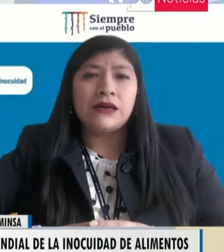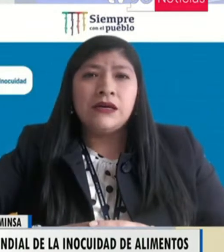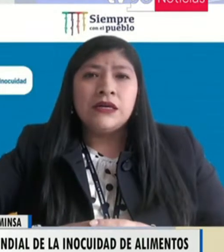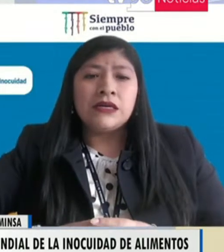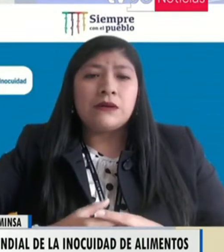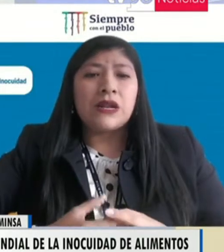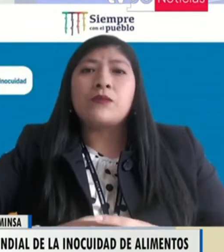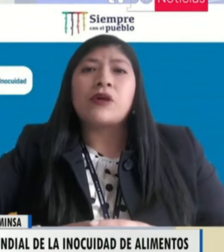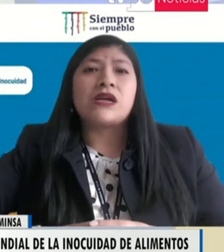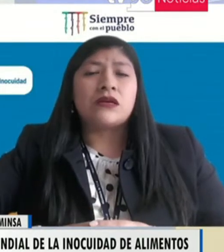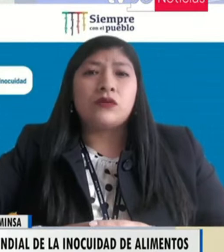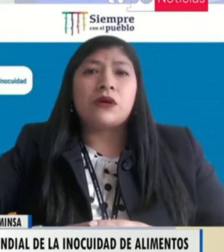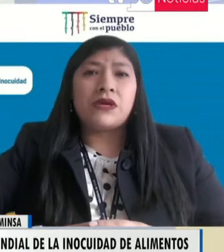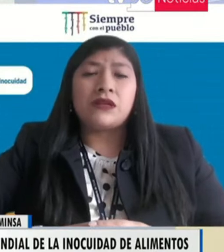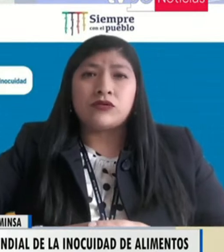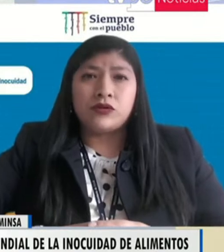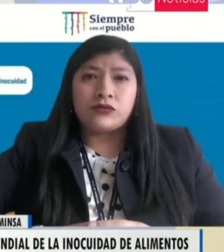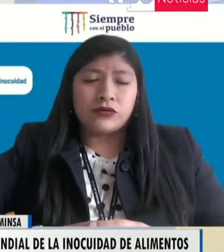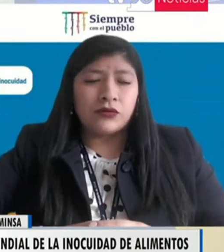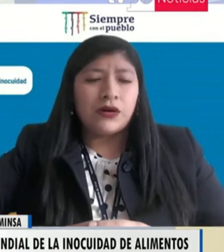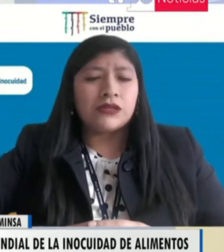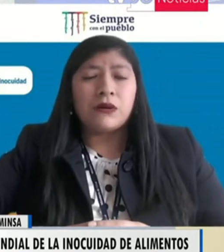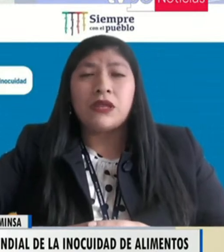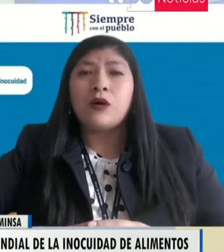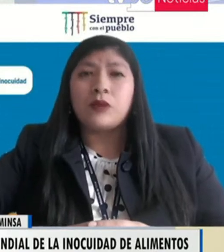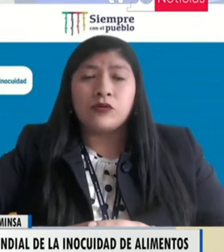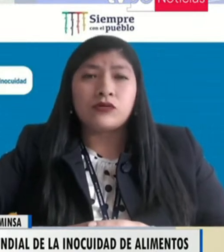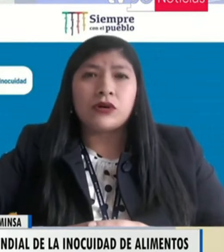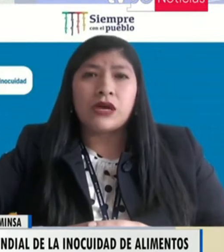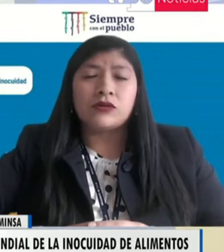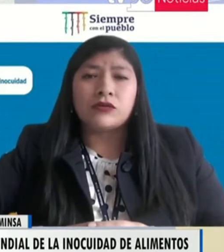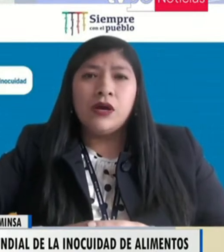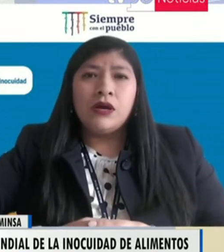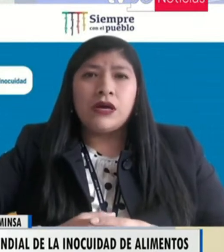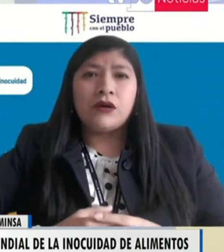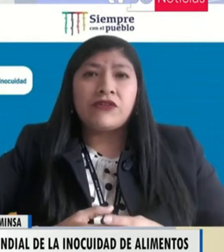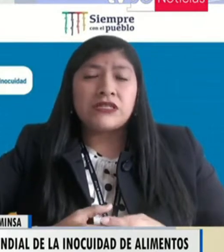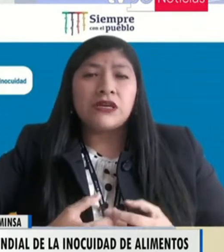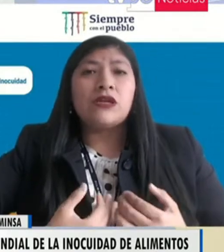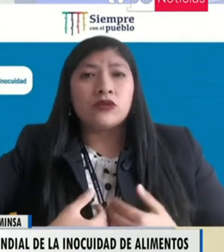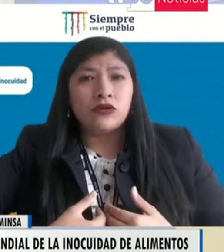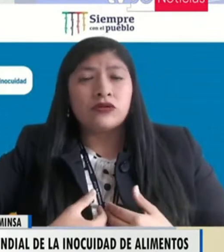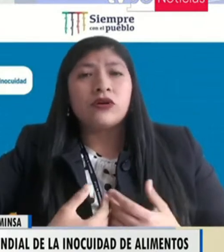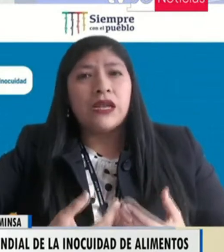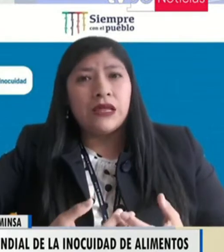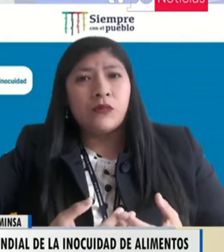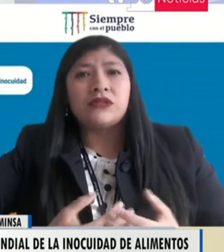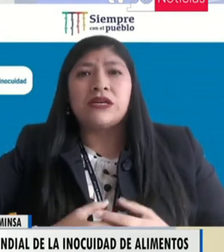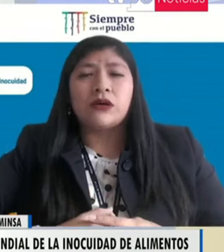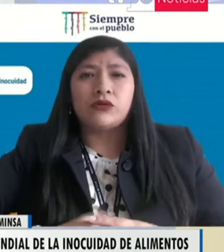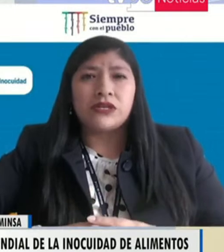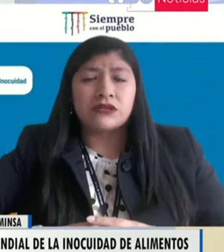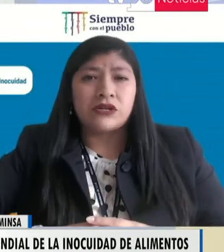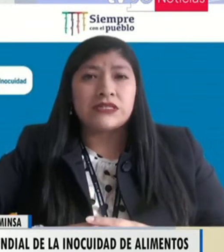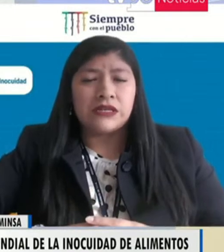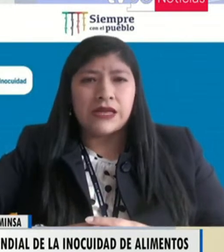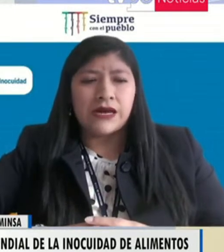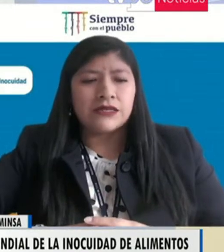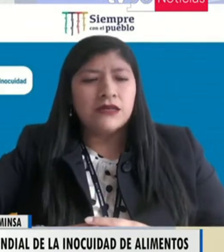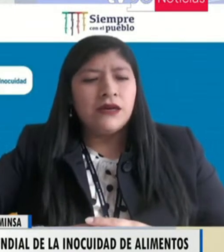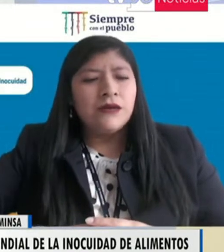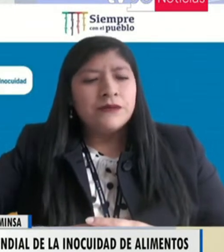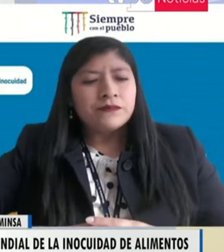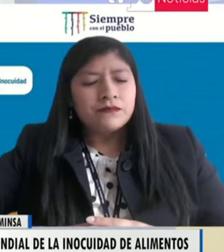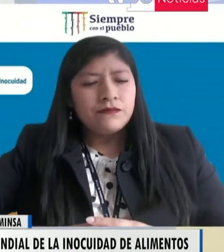alimentaria y velar por la salud también de nosotros, ¿no? A través de los productos que ellos ofrecen y nosotros que le damos las autorizaciones